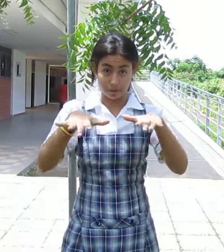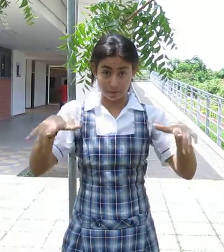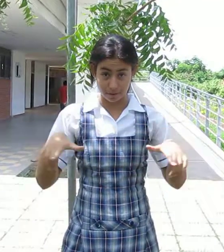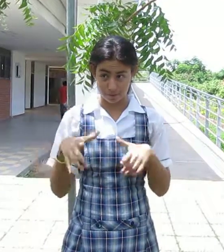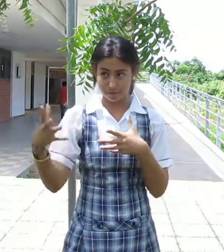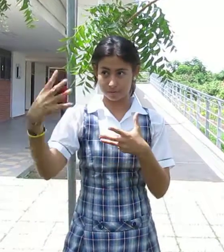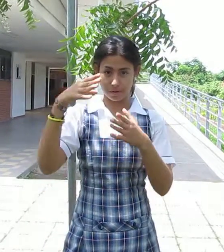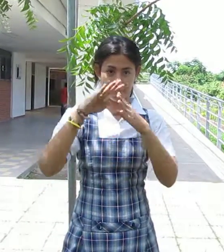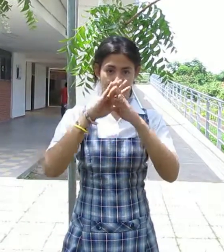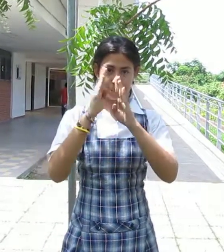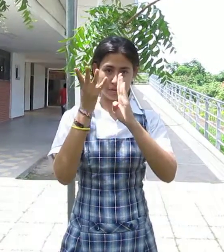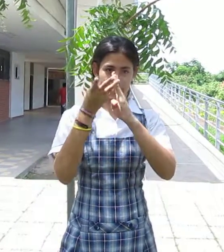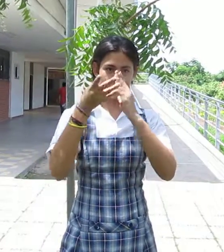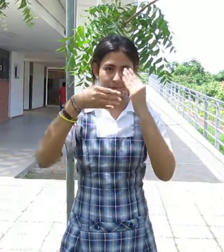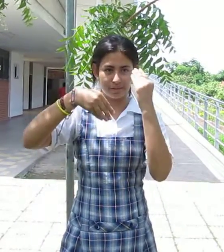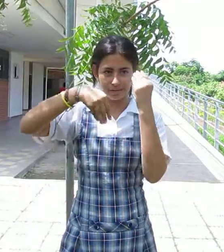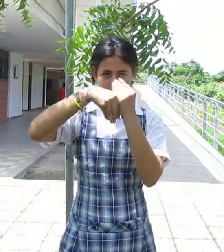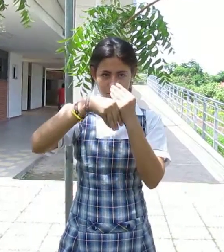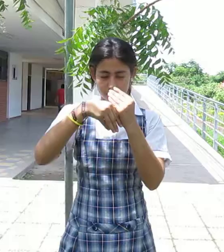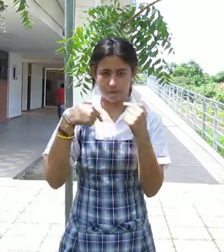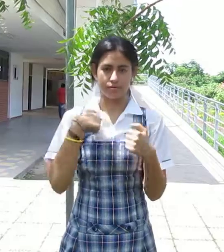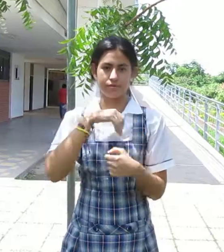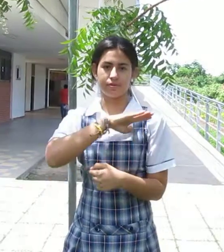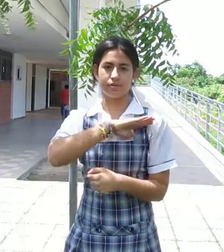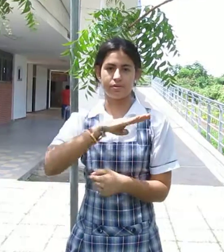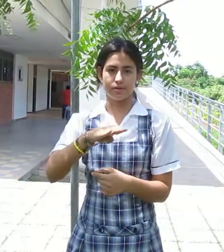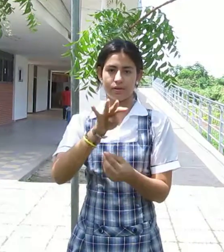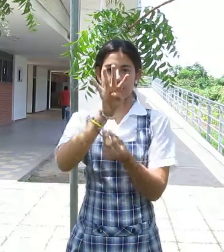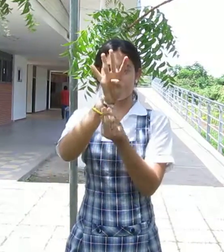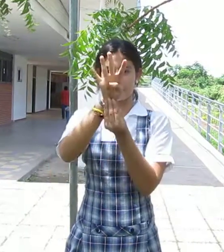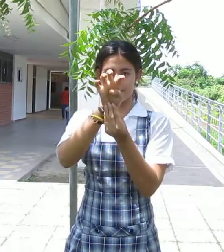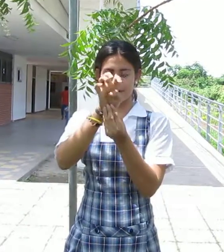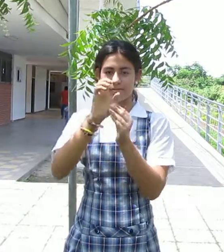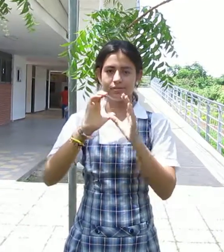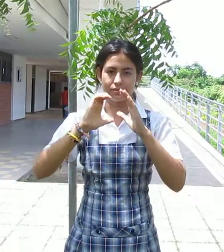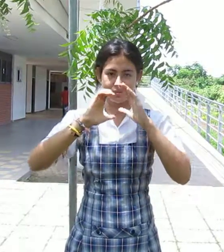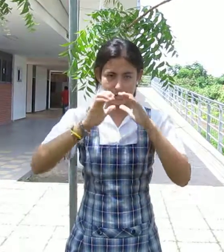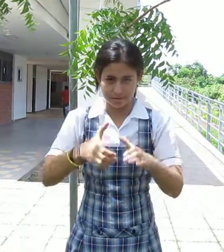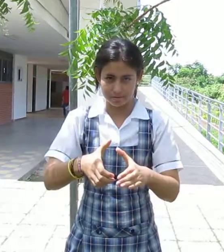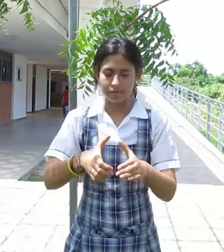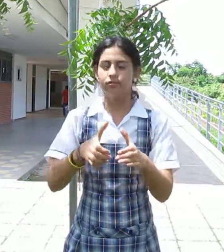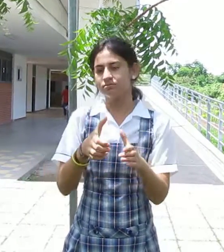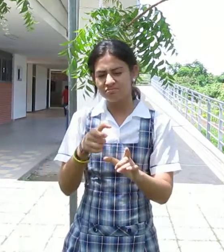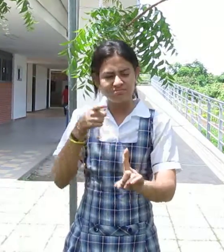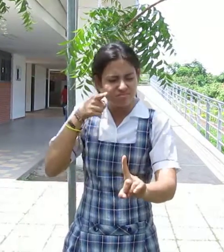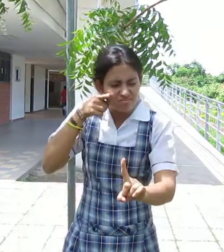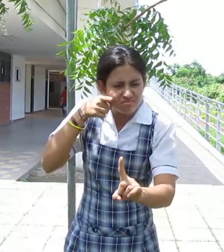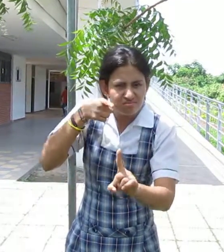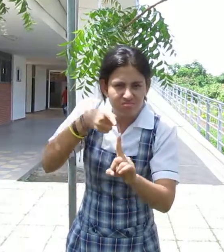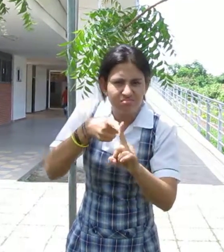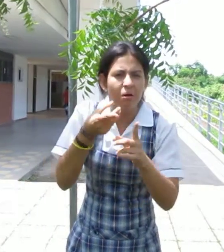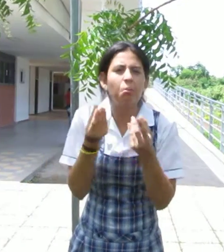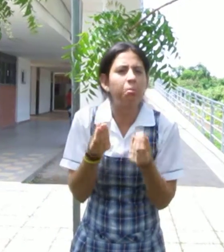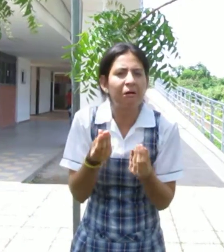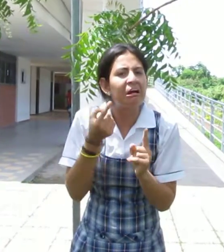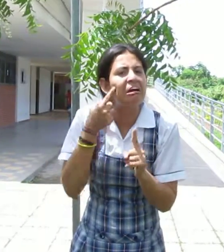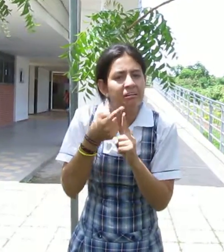y estamos en la institución educativa Mariano Sánchez Andrade, yo soy del grado noveno,